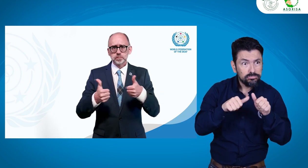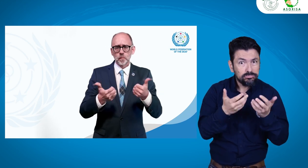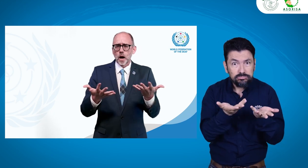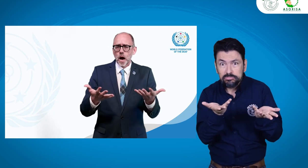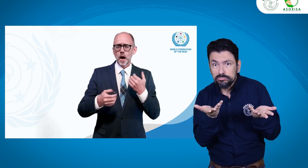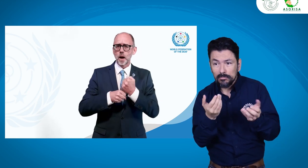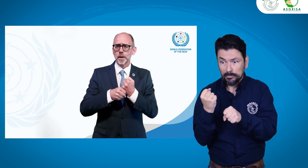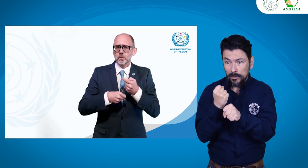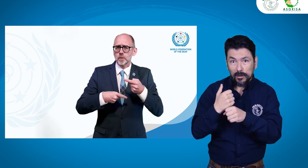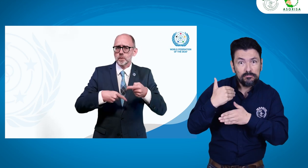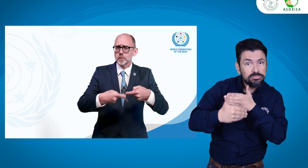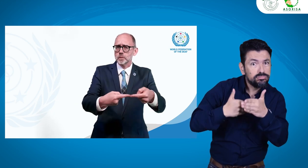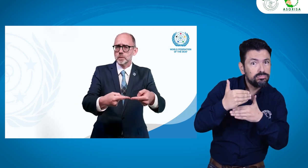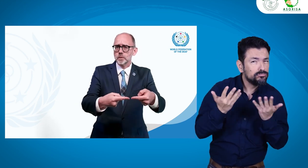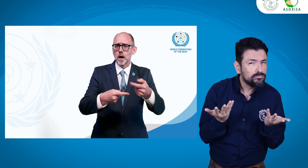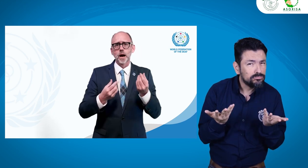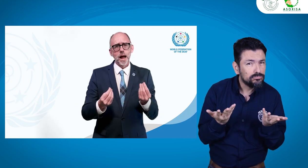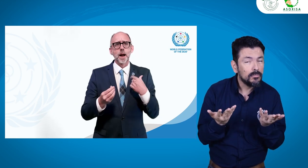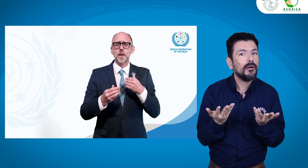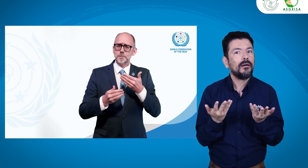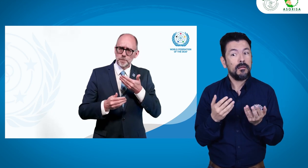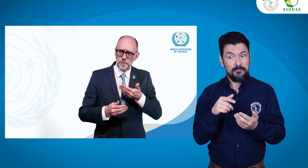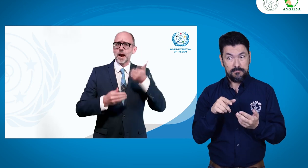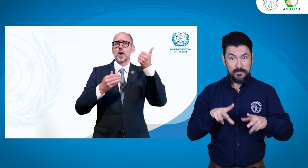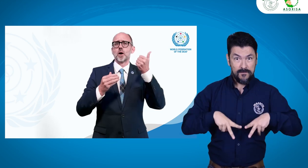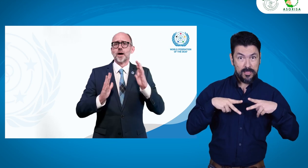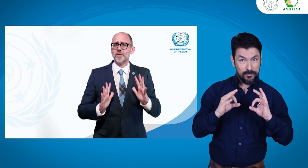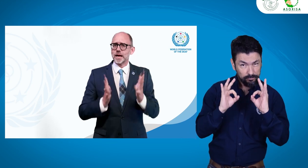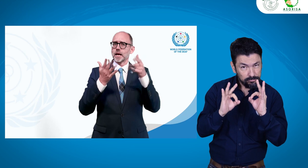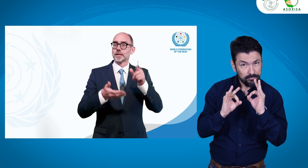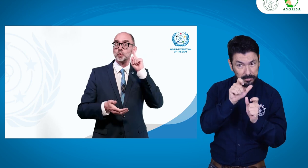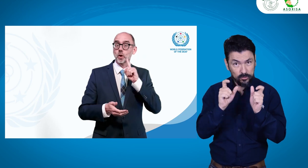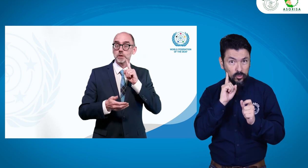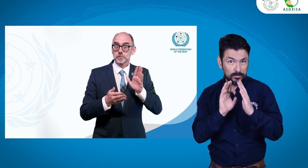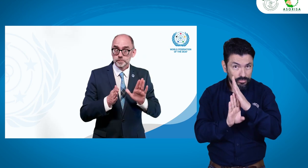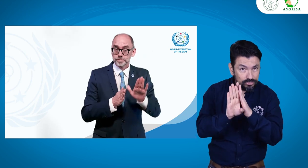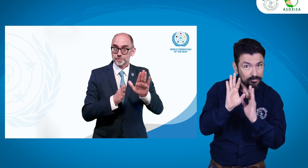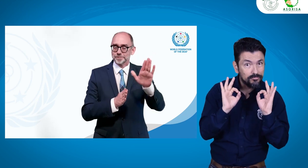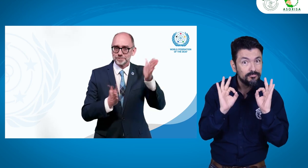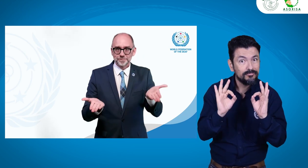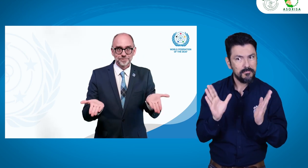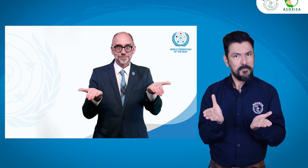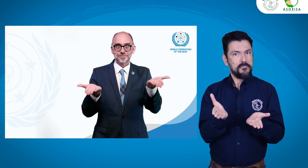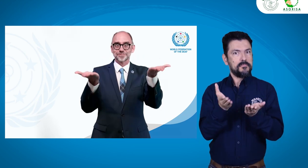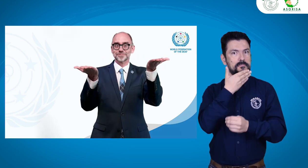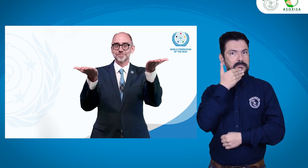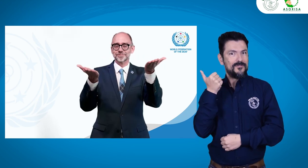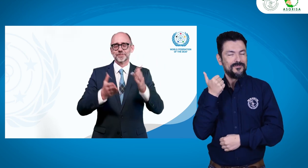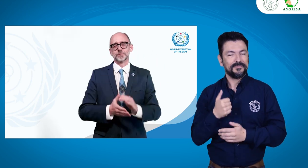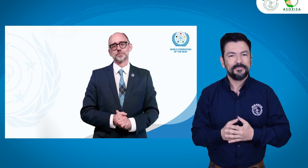situación y la calidad de vida actual de la persona sorda en Colombia y lo que viene hacia adelante para seguir mejorando en